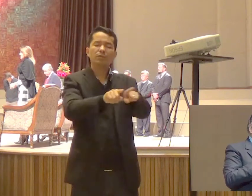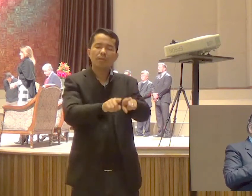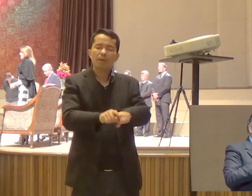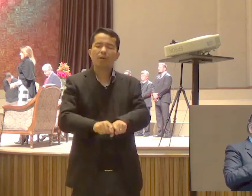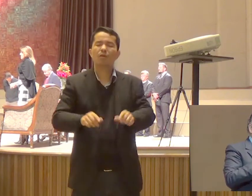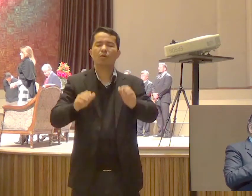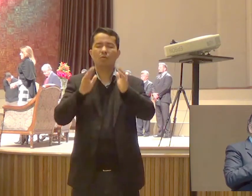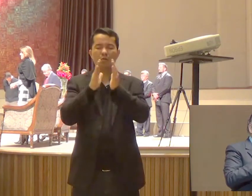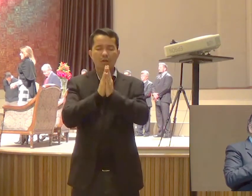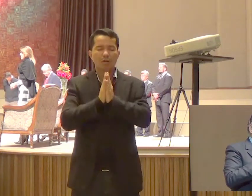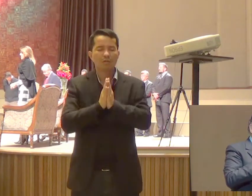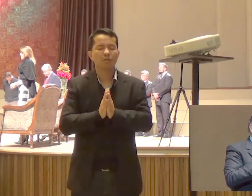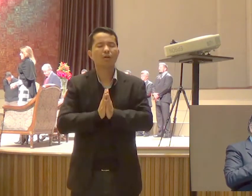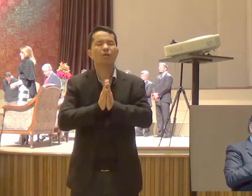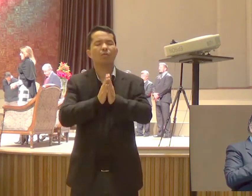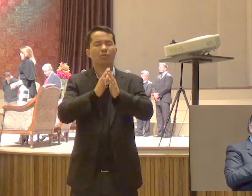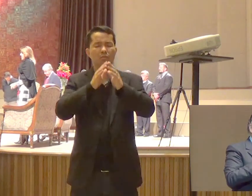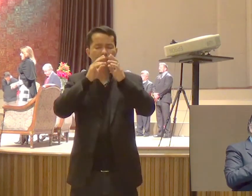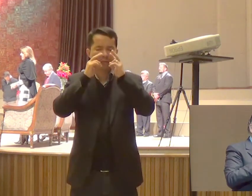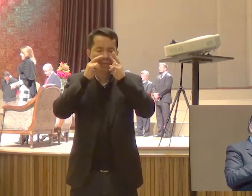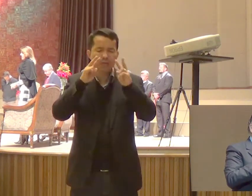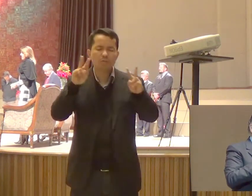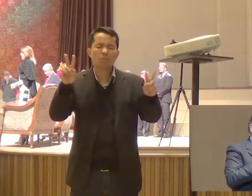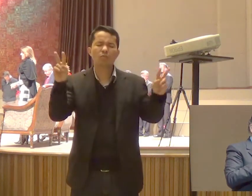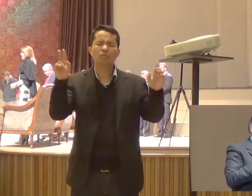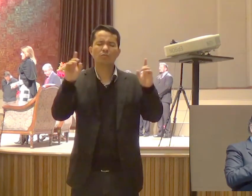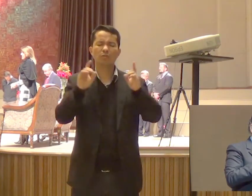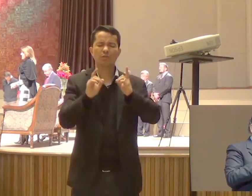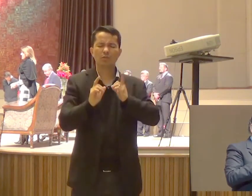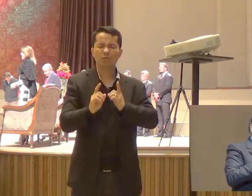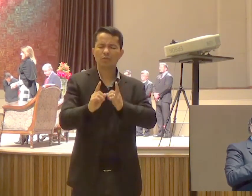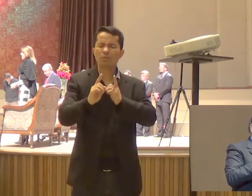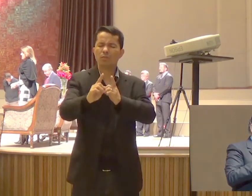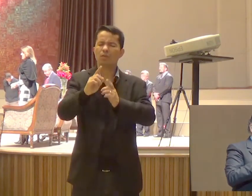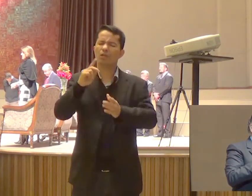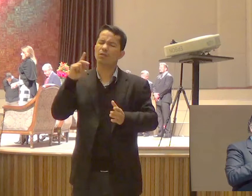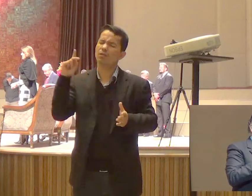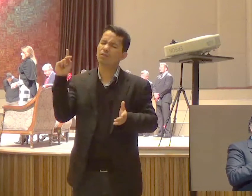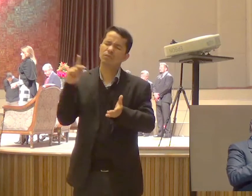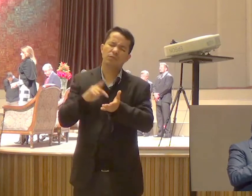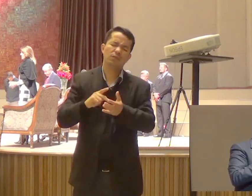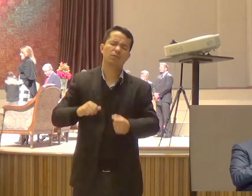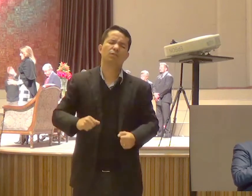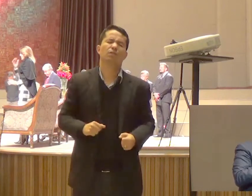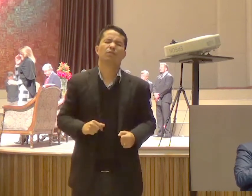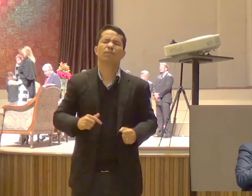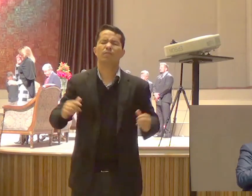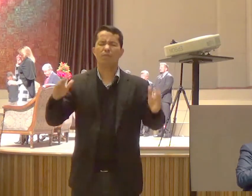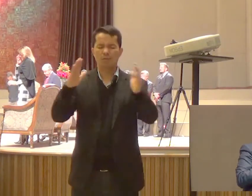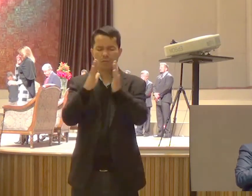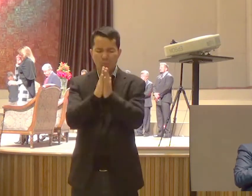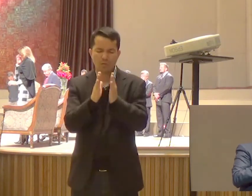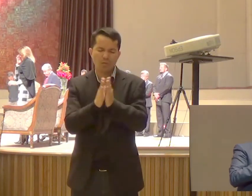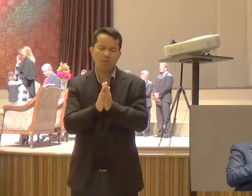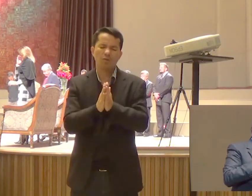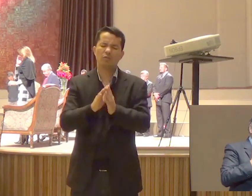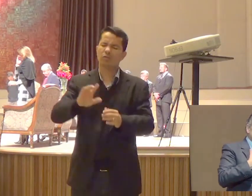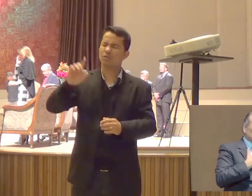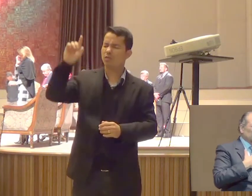testemunho Com o discipulado Verdadeiro Eu oro Senhor Por esta igreja Pelo